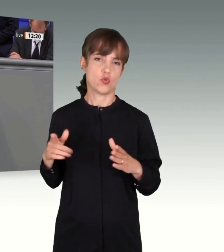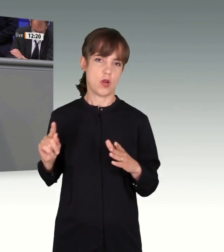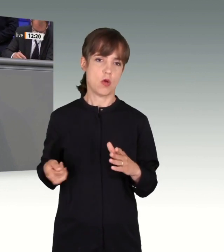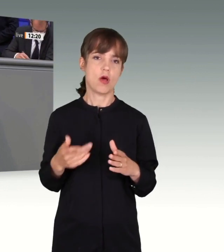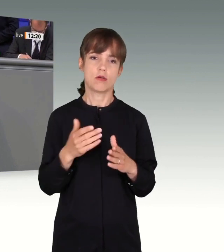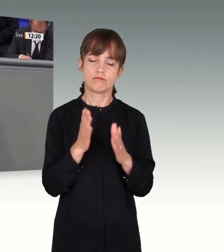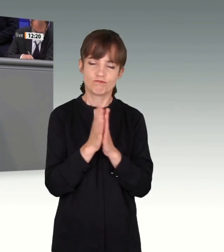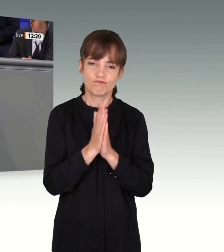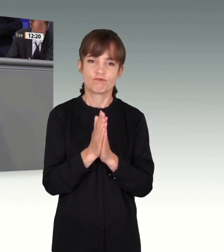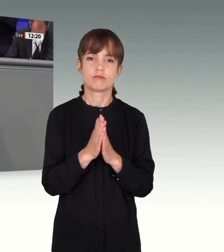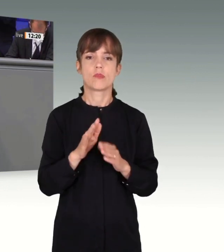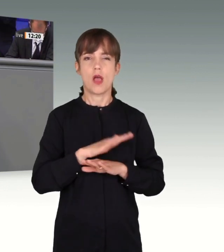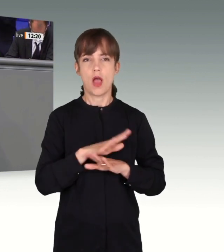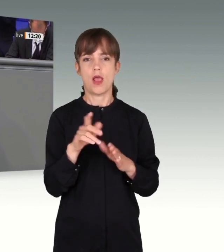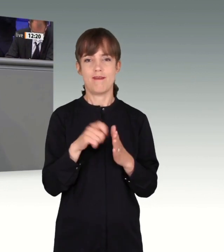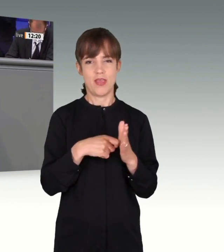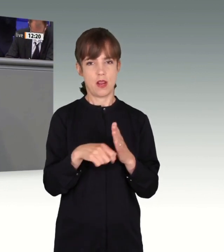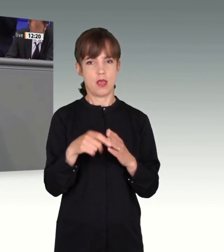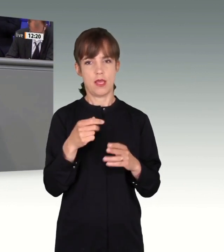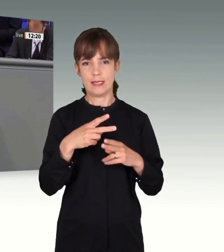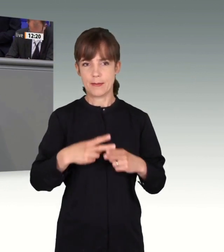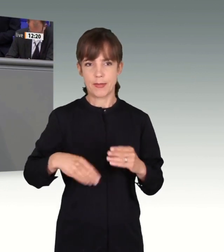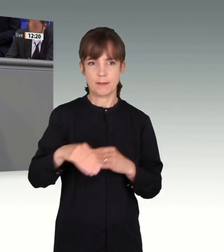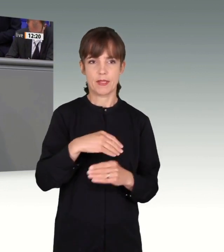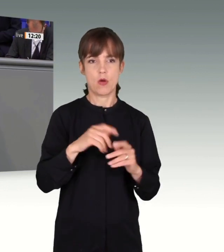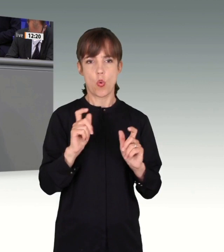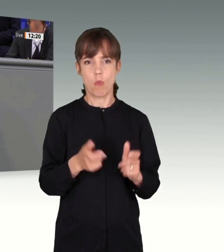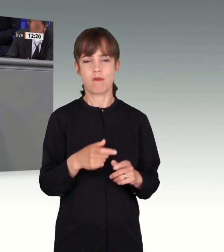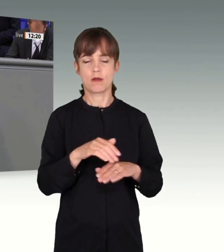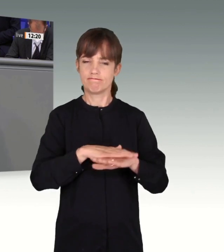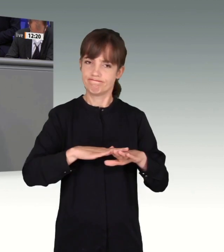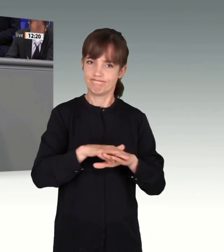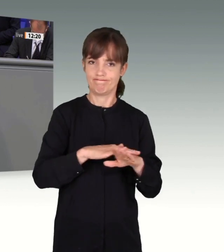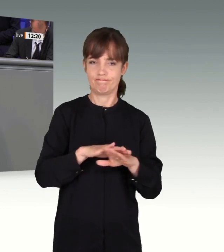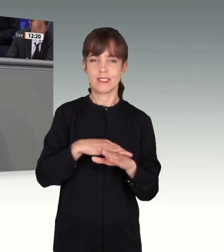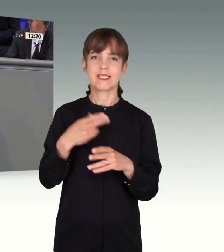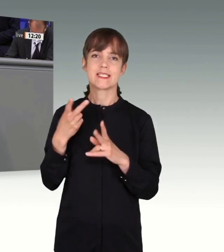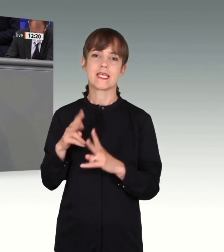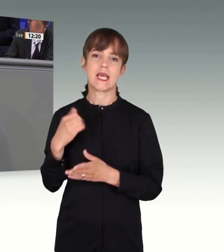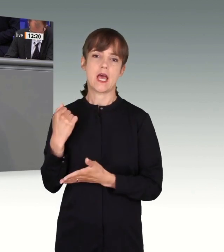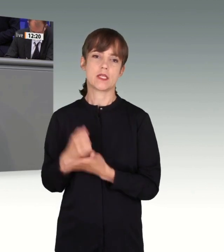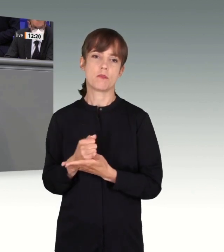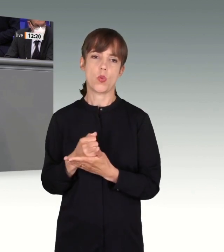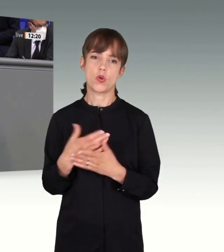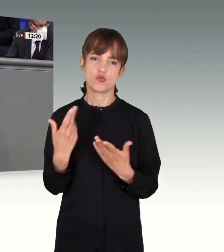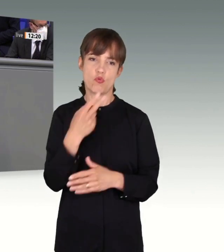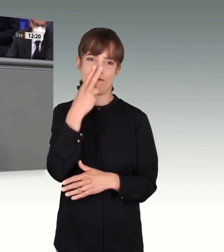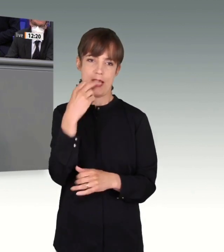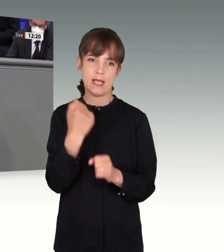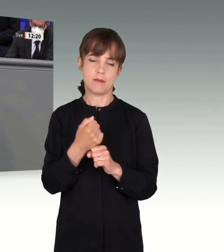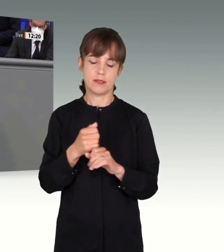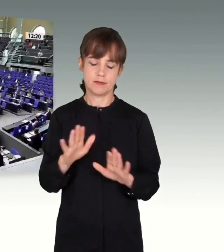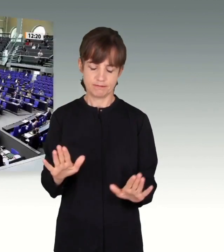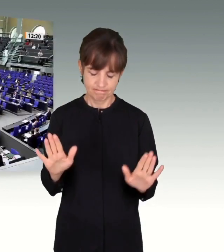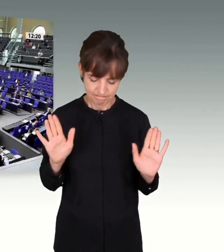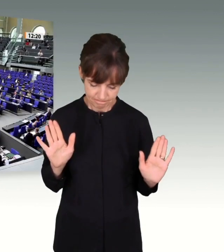alle Opfer um Verzeihung für die Fehler dieser Regierung und unserer Sicherheitsbehörden. Und ich verneige mich hier stellvertretend dafür. Vielen Dank.